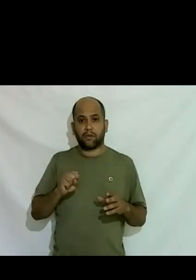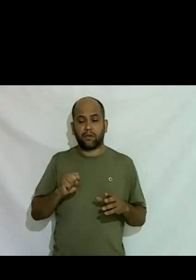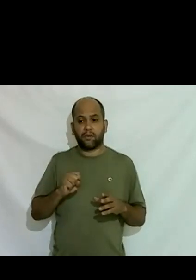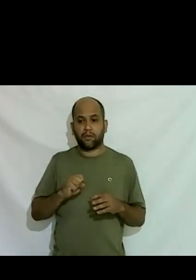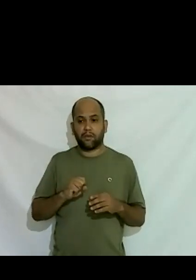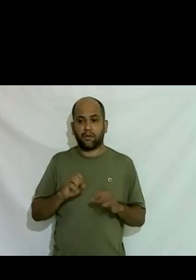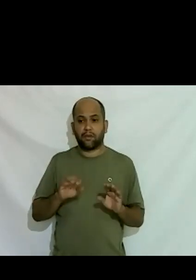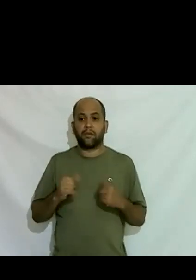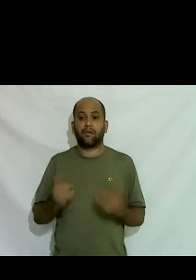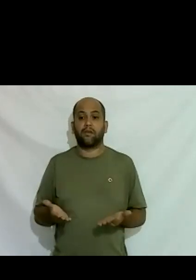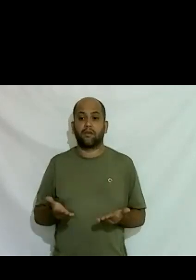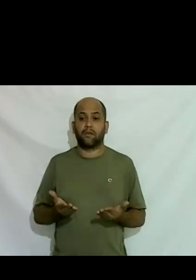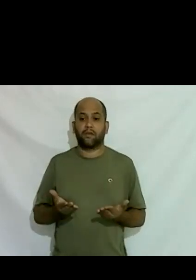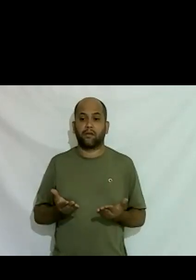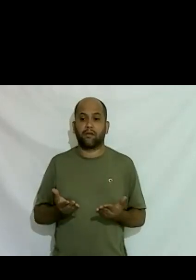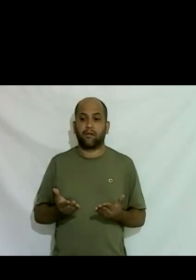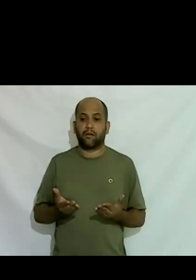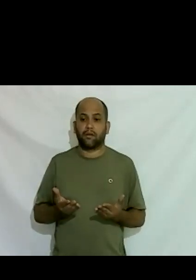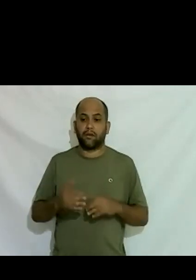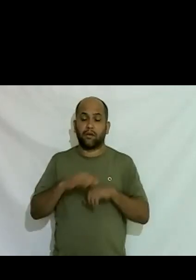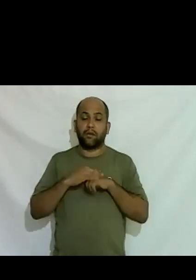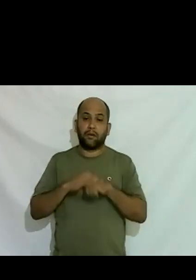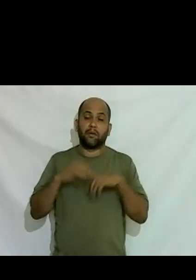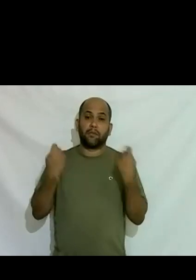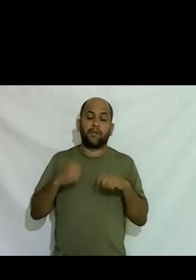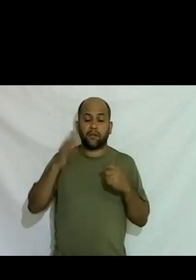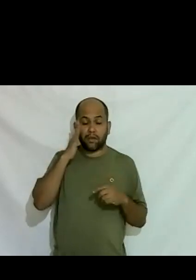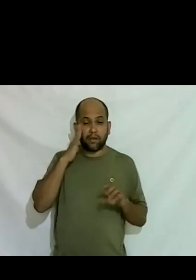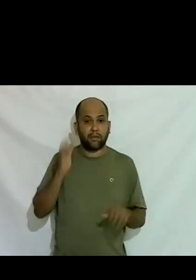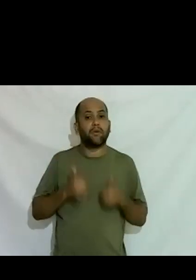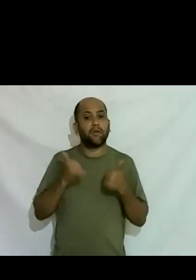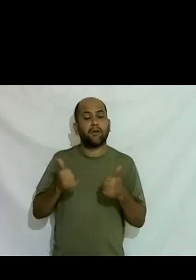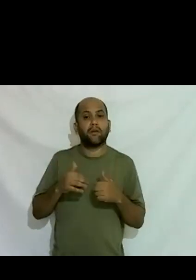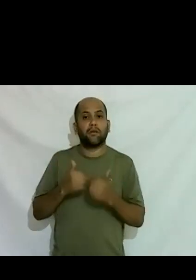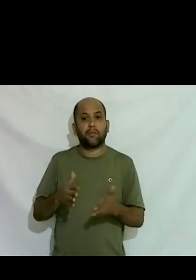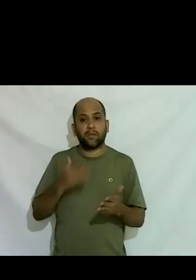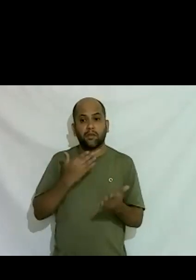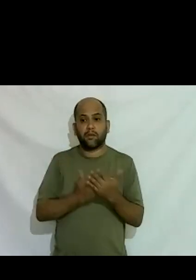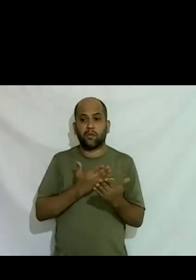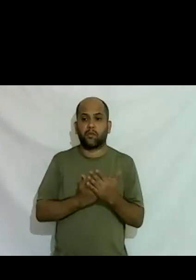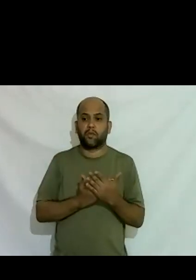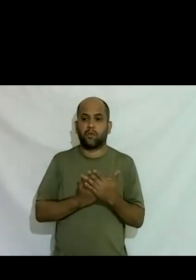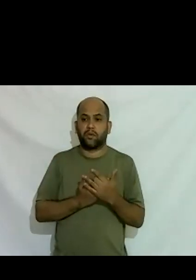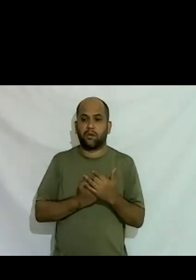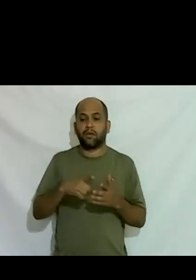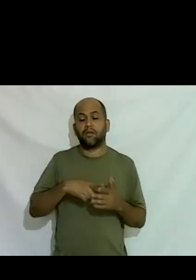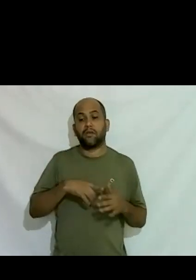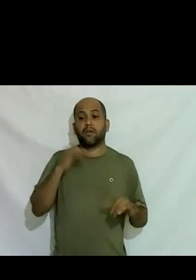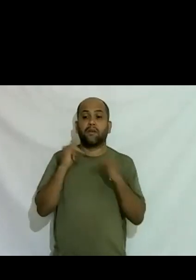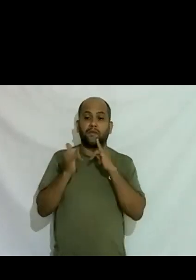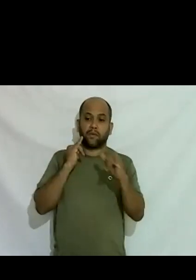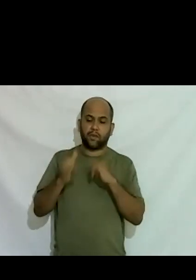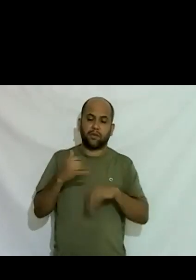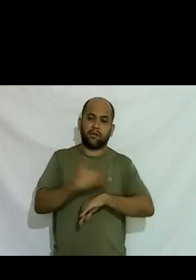então eu falei eu preciso entender melhor esse assunto e aí eu comecei a estudar já tinha mais informações o tempo foi